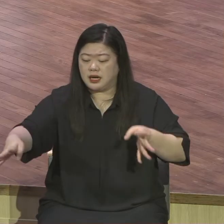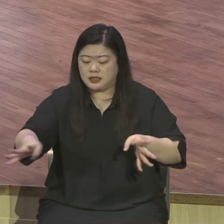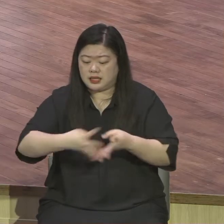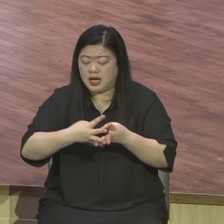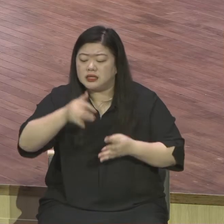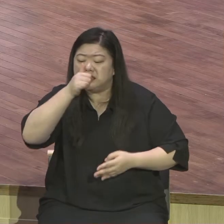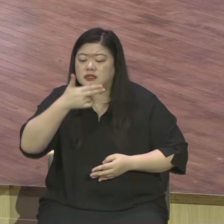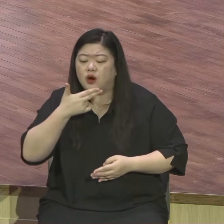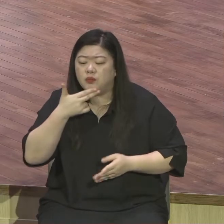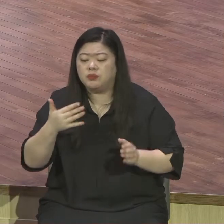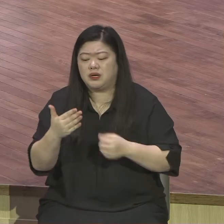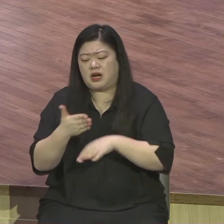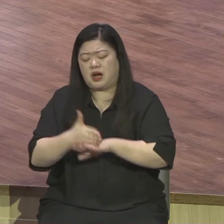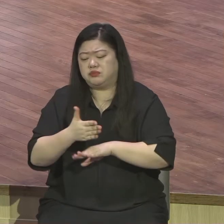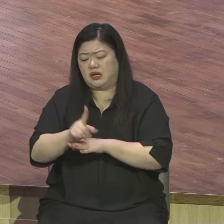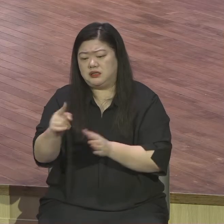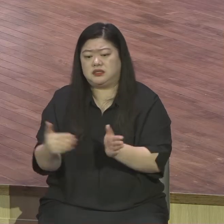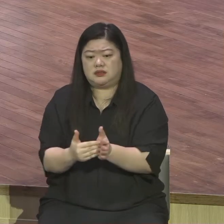그게 또 중요한 거예요